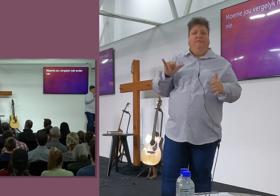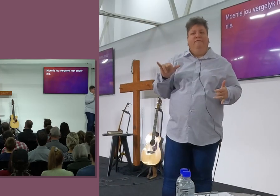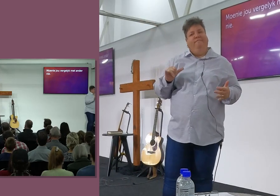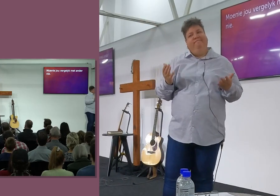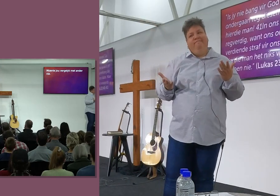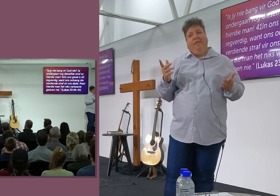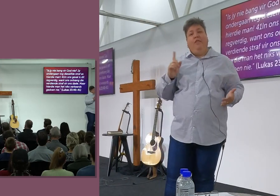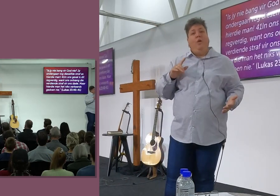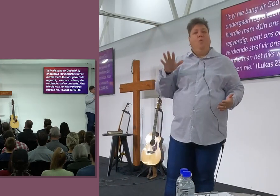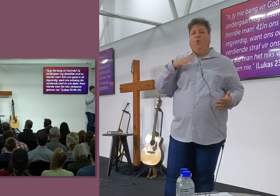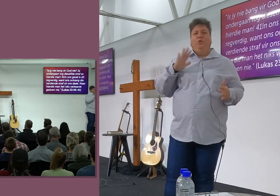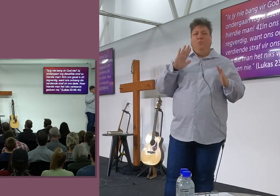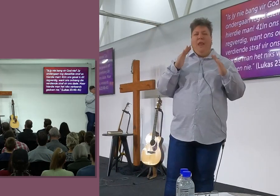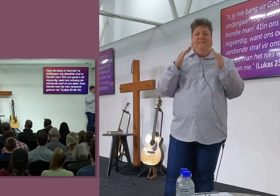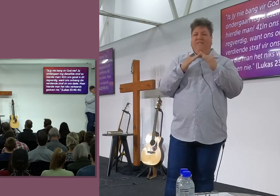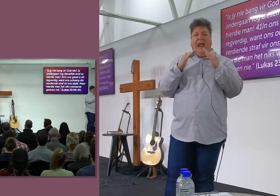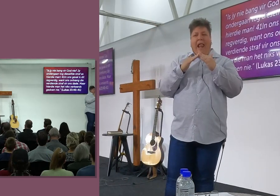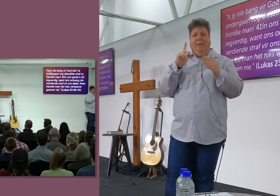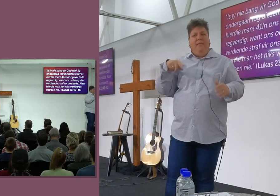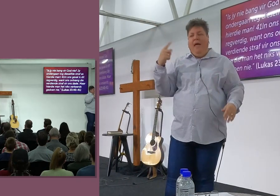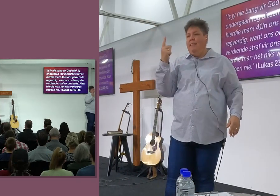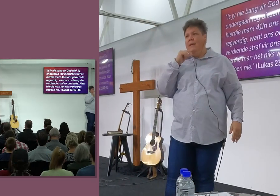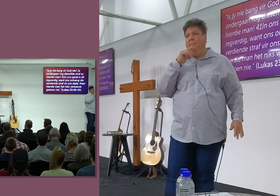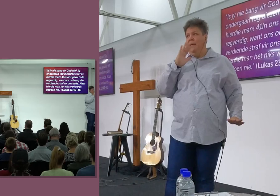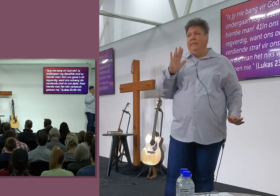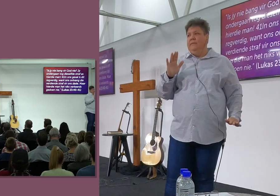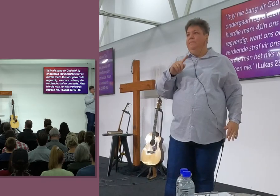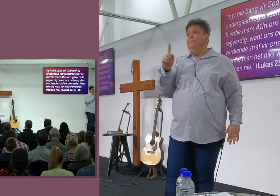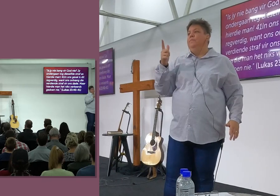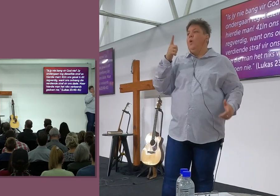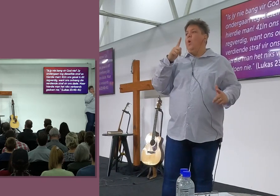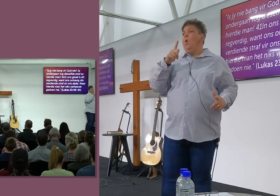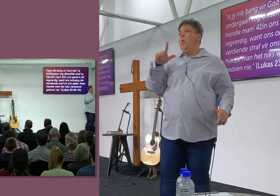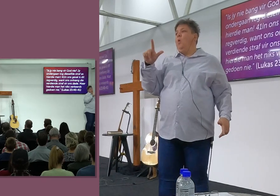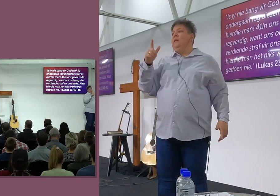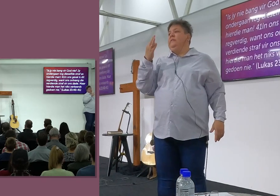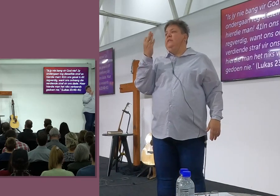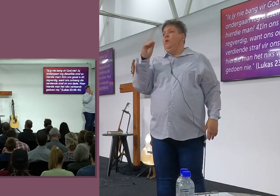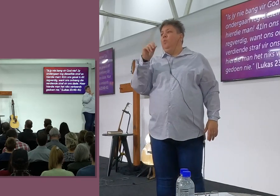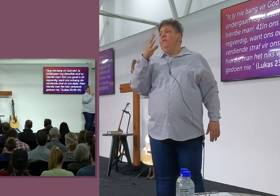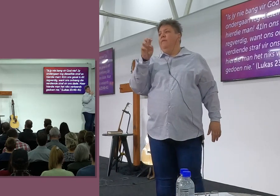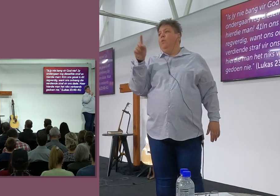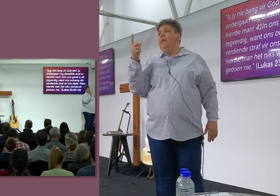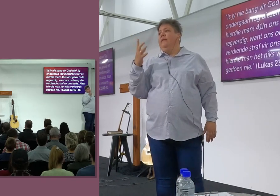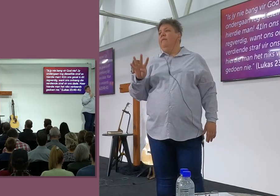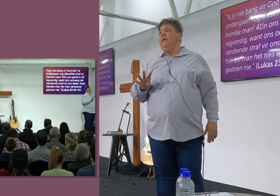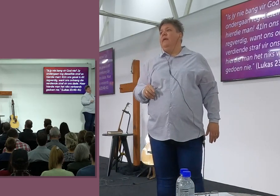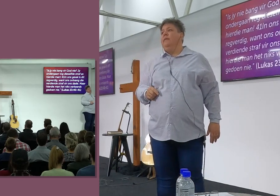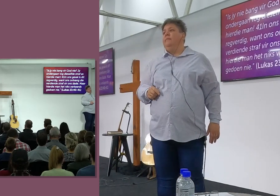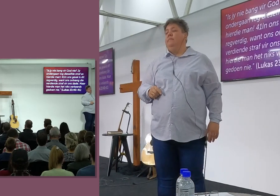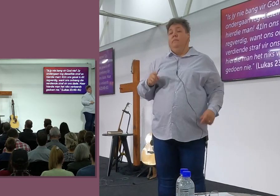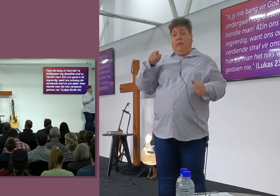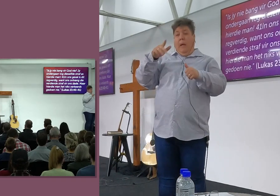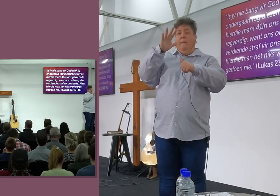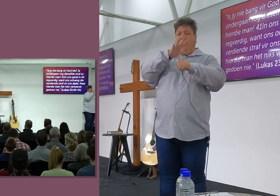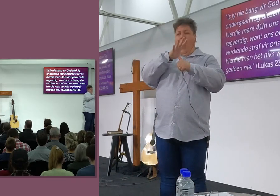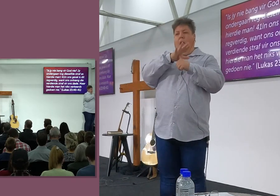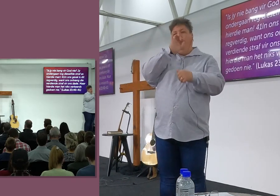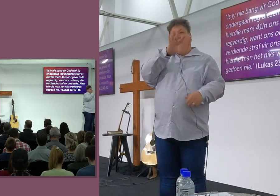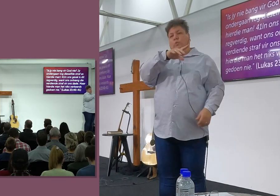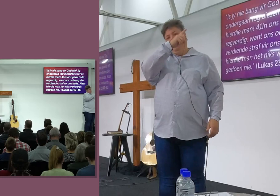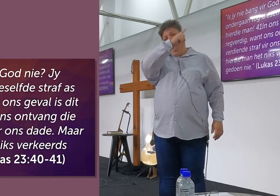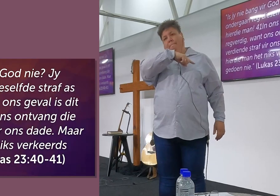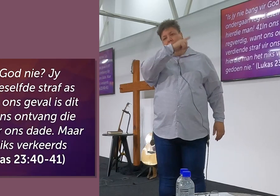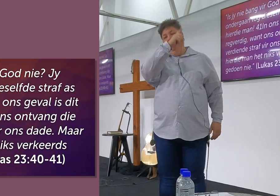En daarom moet ek en jy ons nie vergelijk met ander, nie. Lukas 23 vers 40 tot 41. En, en jylle, dit is eigentlik die hoogtepin van vandagse studie.